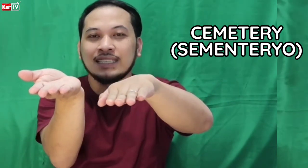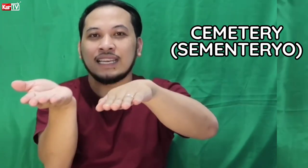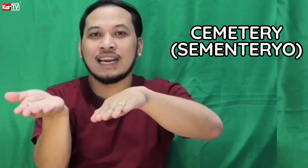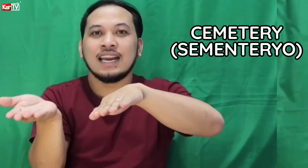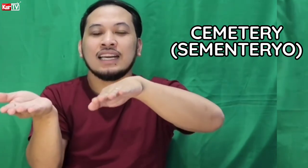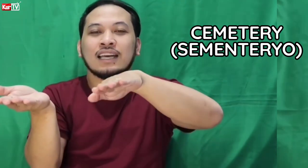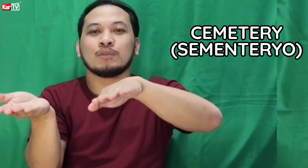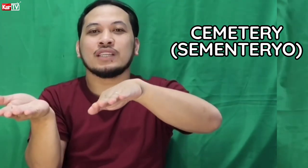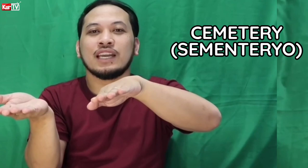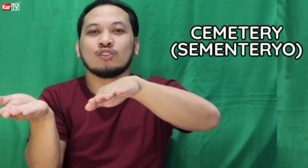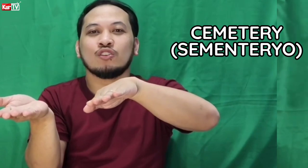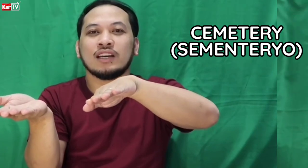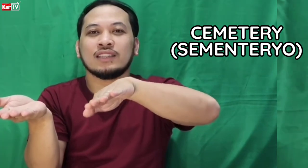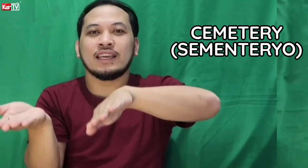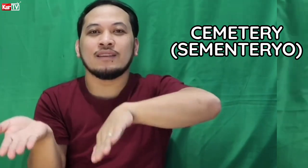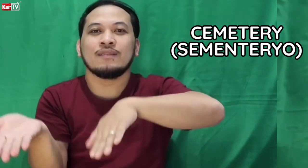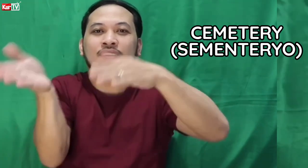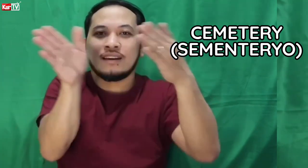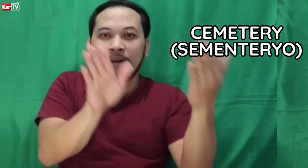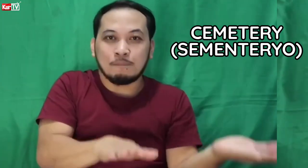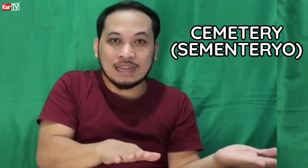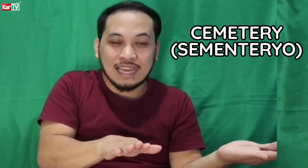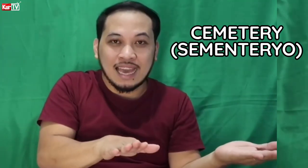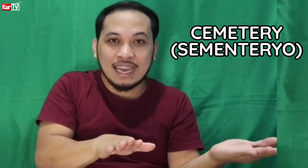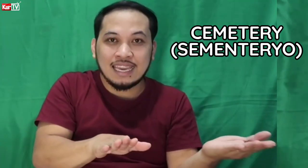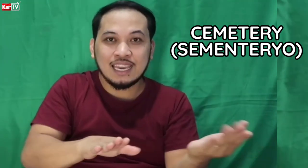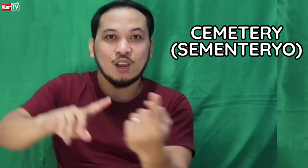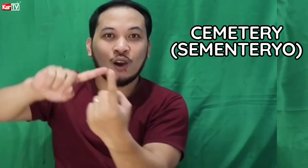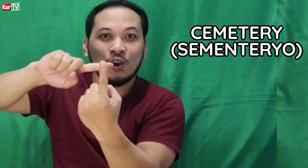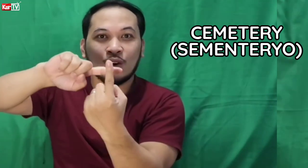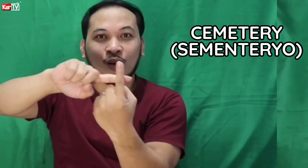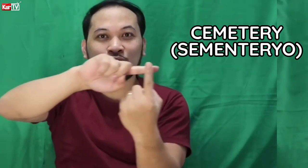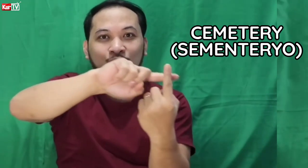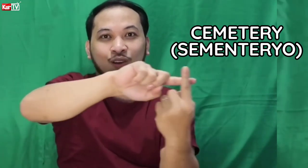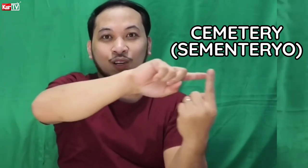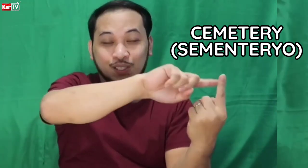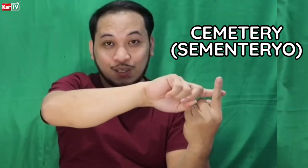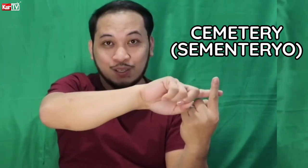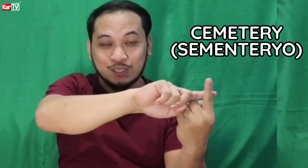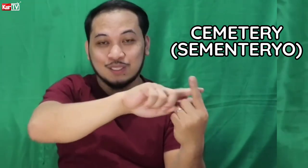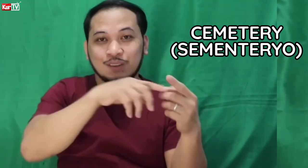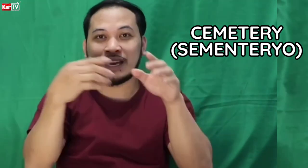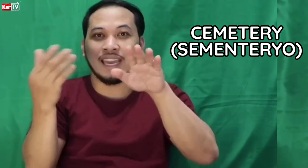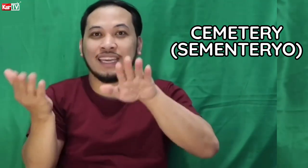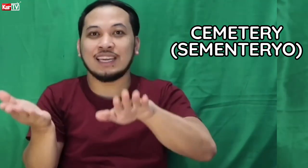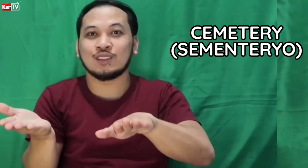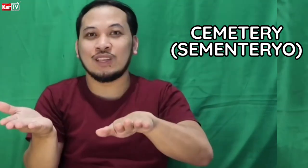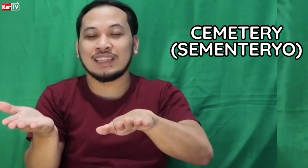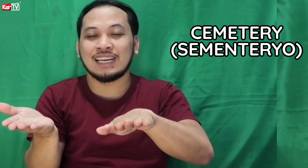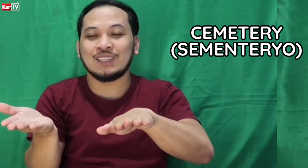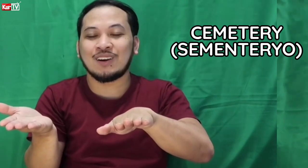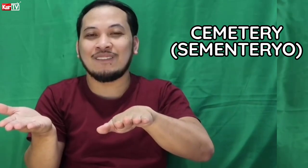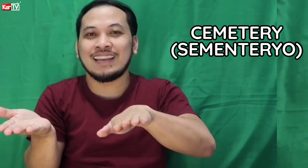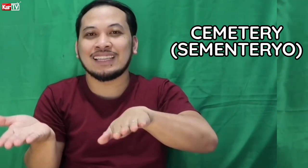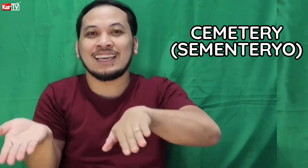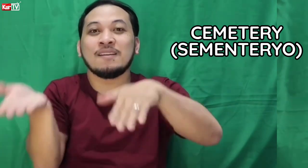sila. Tapos iganto niyo lang din. Patay. Cross. Cross. Cross. Okay. Ganito ulit natin yung kamay natin.